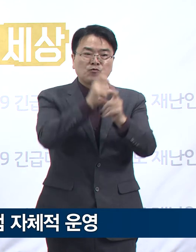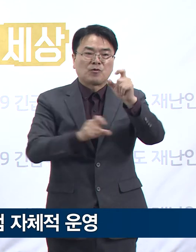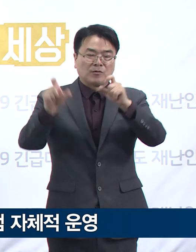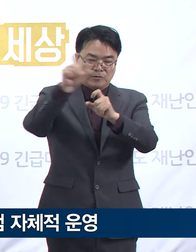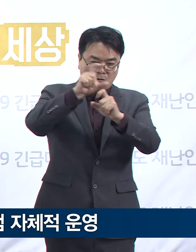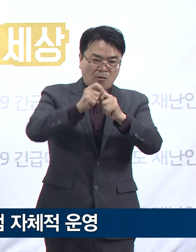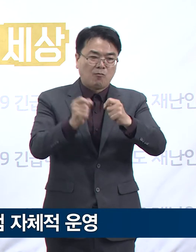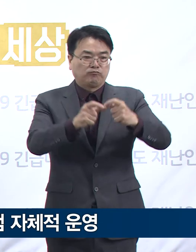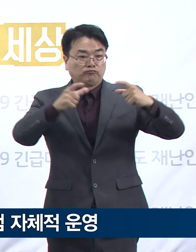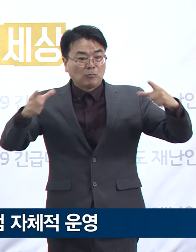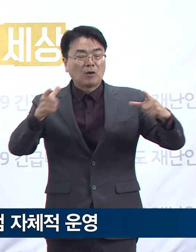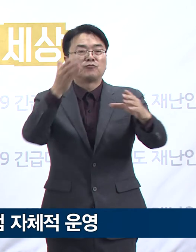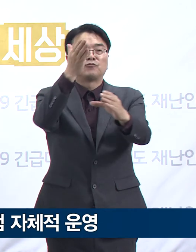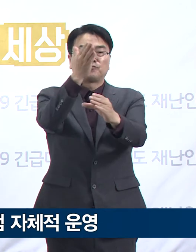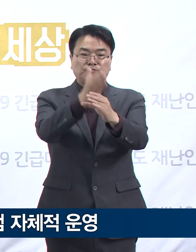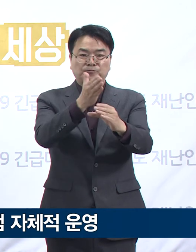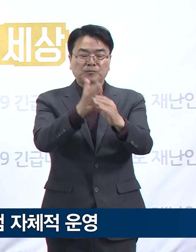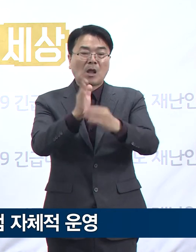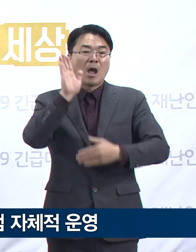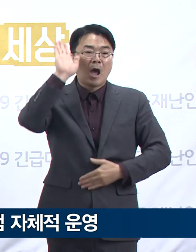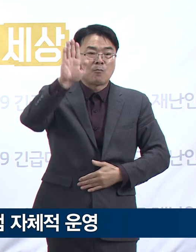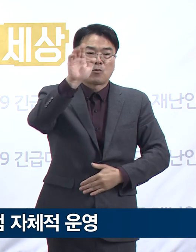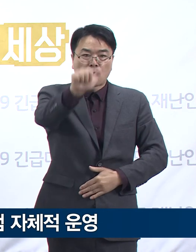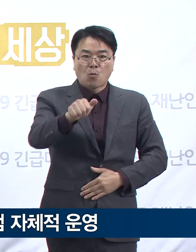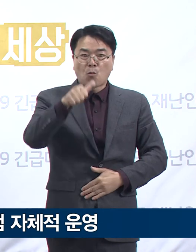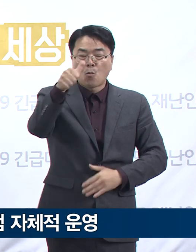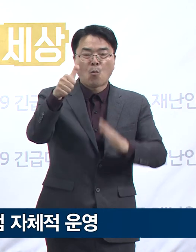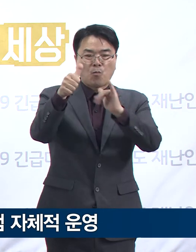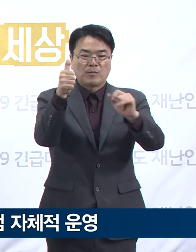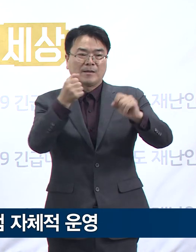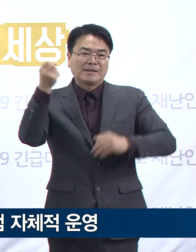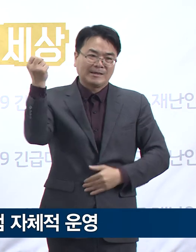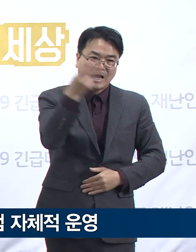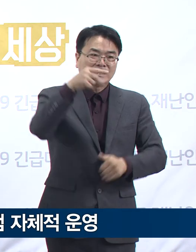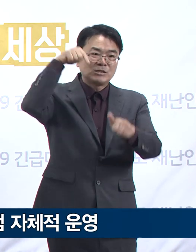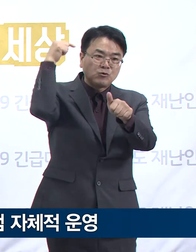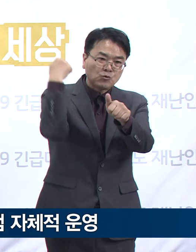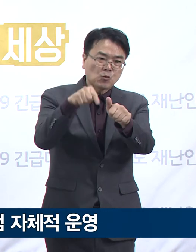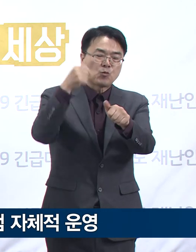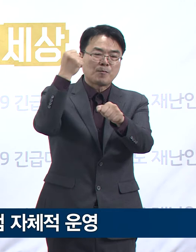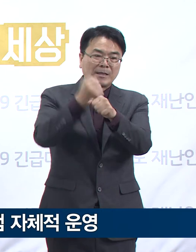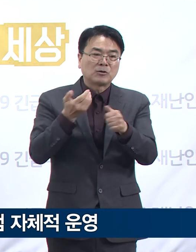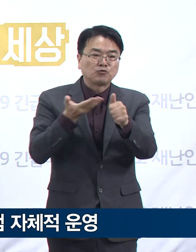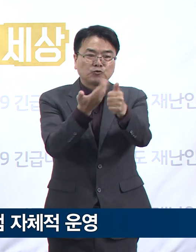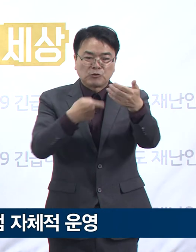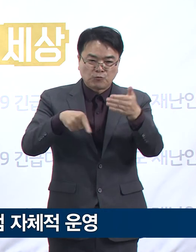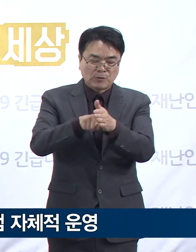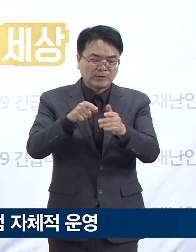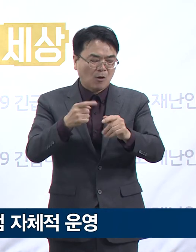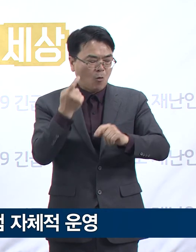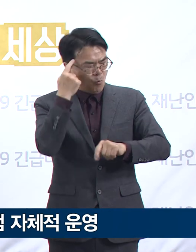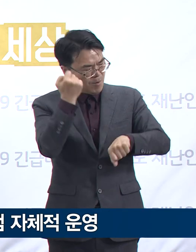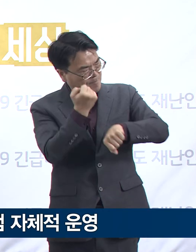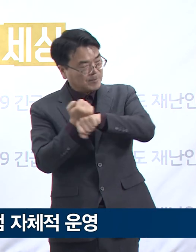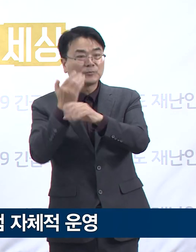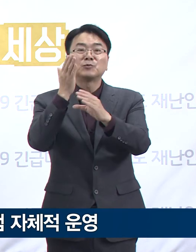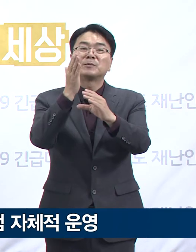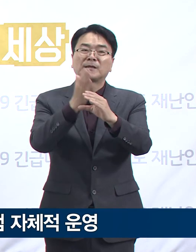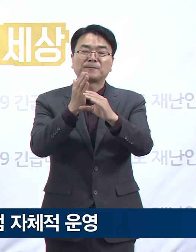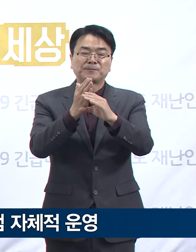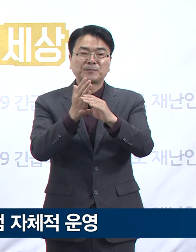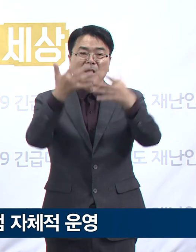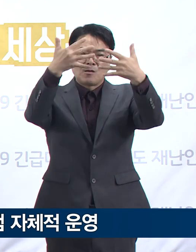11월까지 총 55명의 간호사를 재교육할 목표로 활발히 진행 중입니다. 어려운 여건에